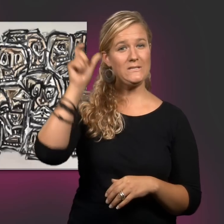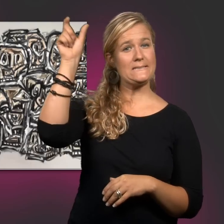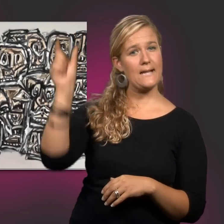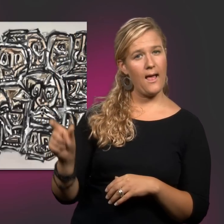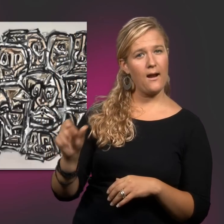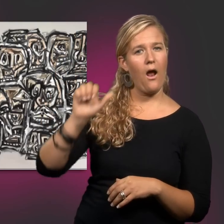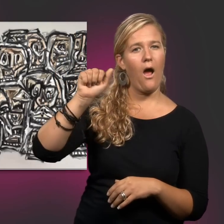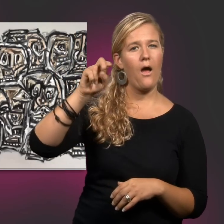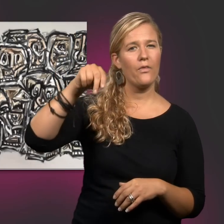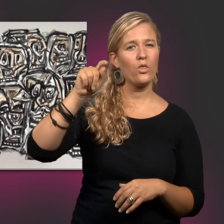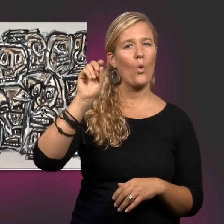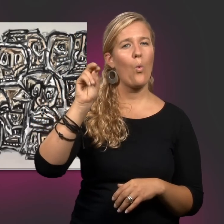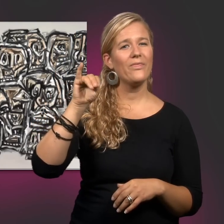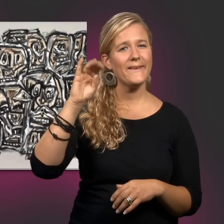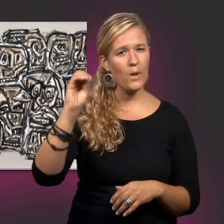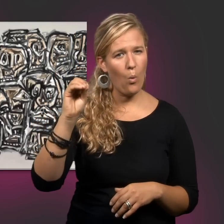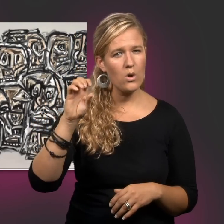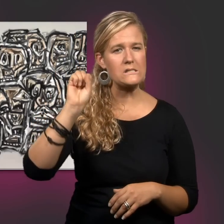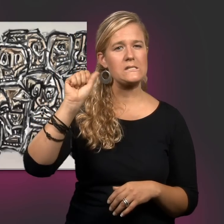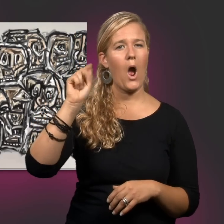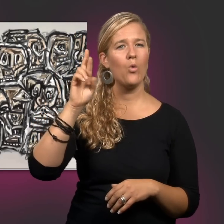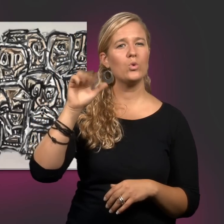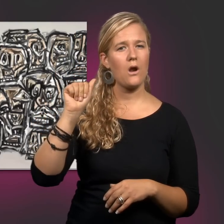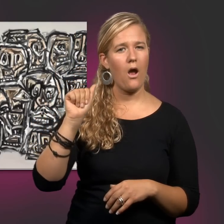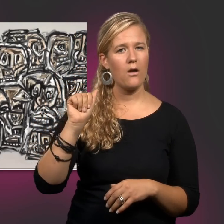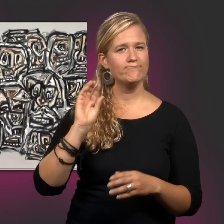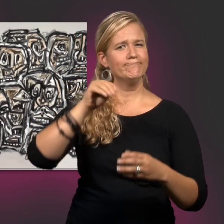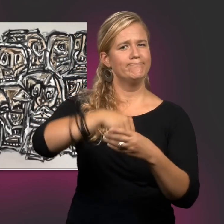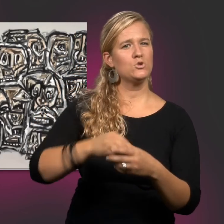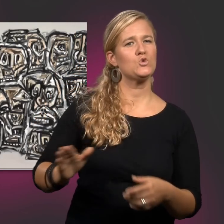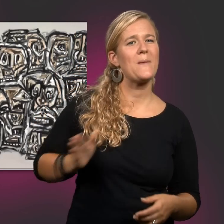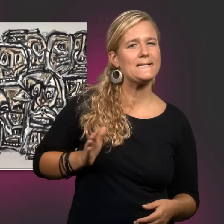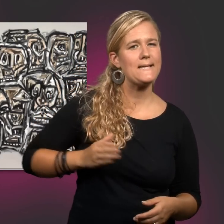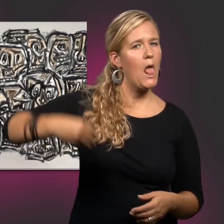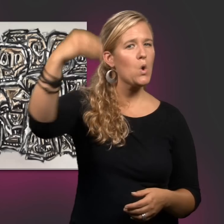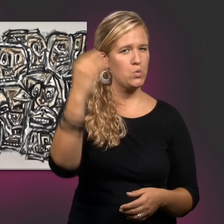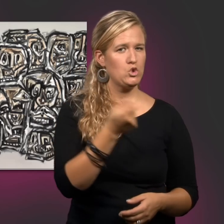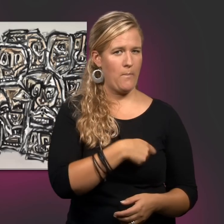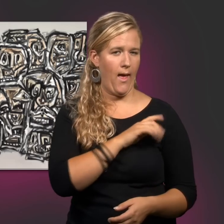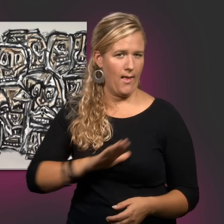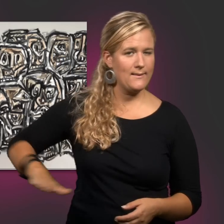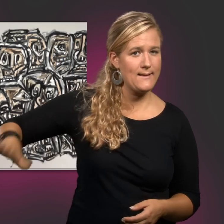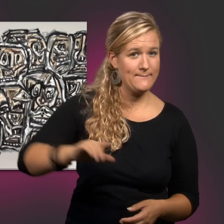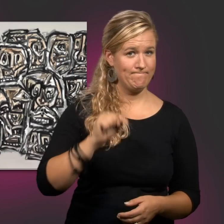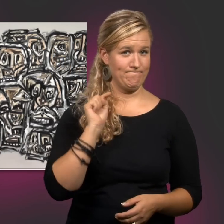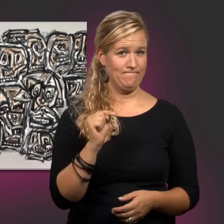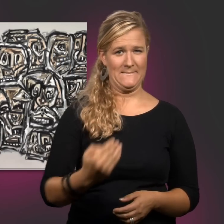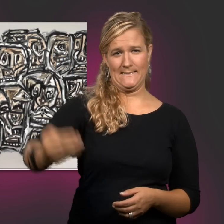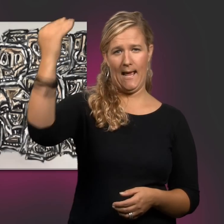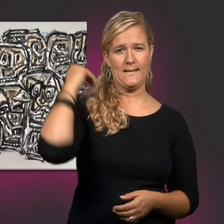Antonio Saura gehört zu den prägendsten Künstlern Spaniens des 20. Jahrhunderts. Seine Werke